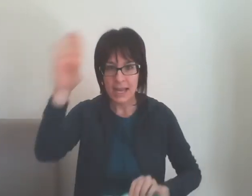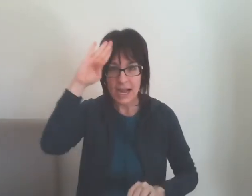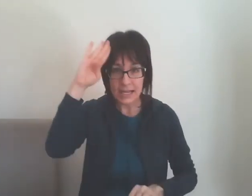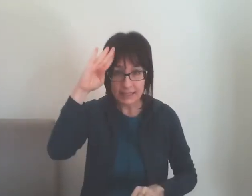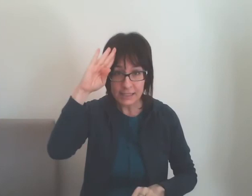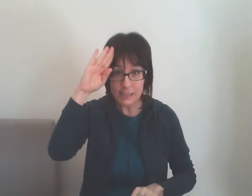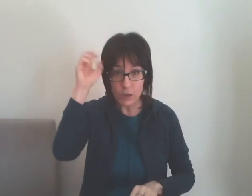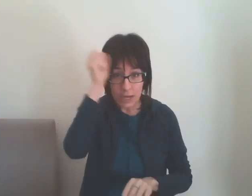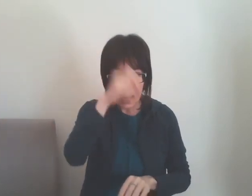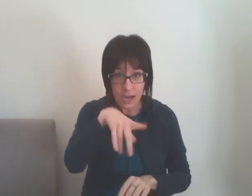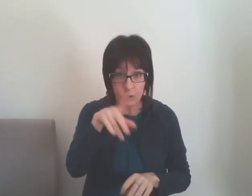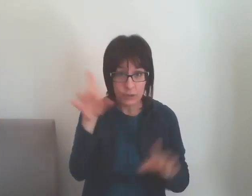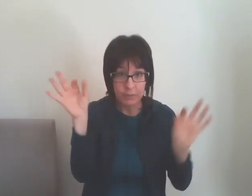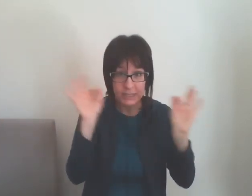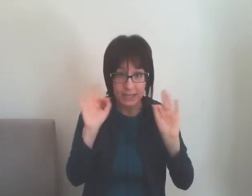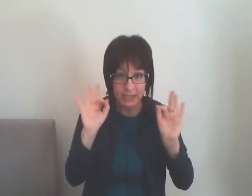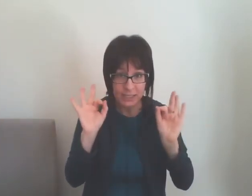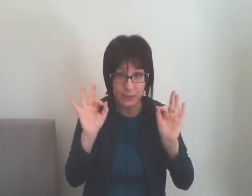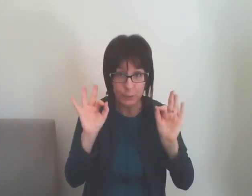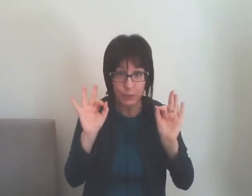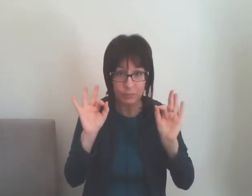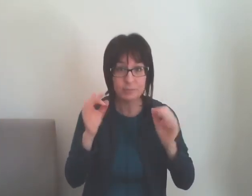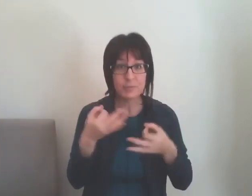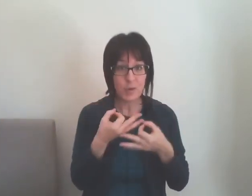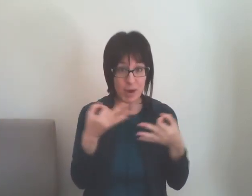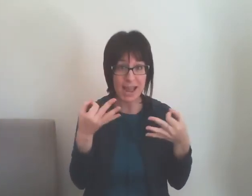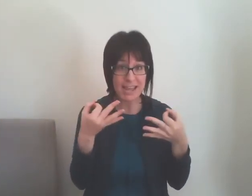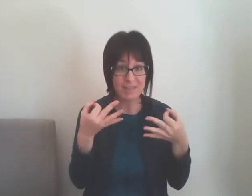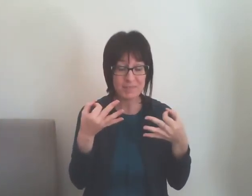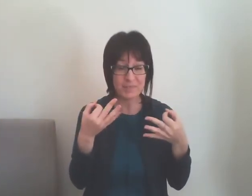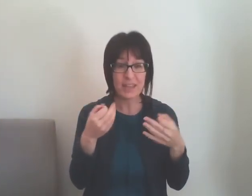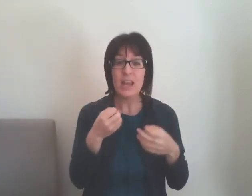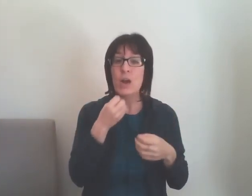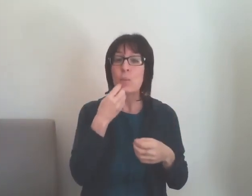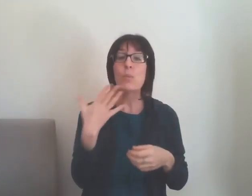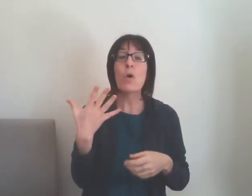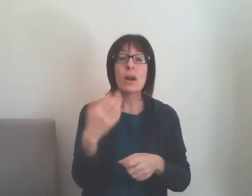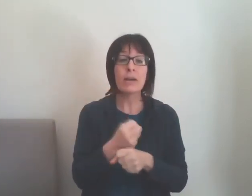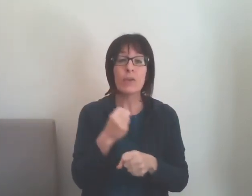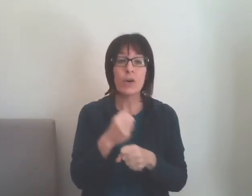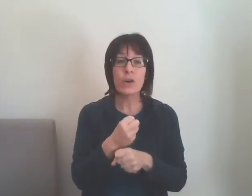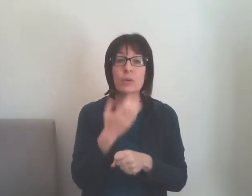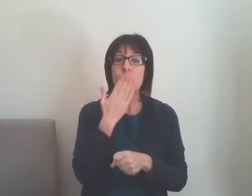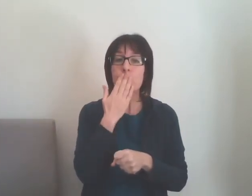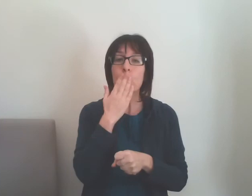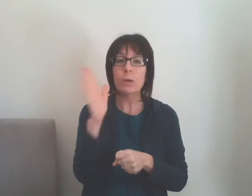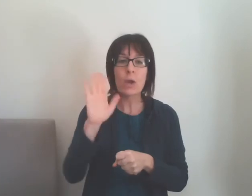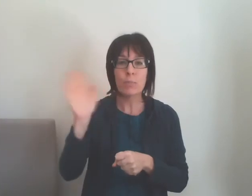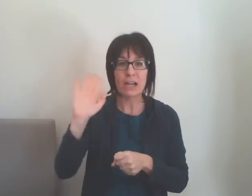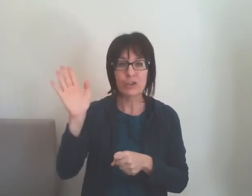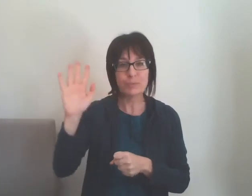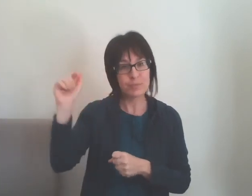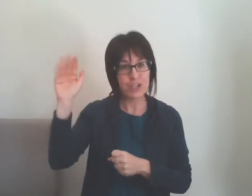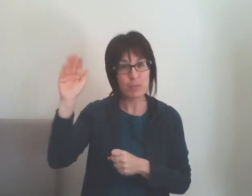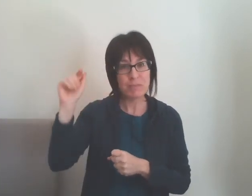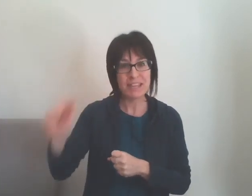Attenzione a non dimenticare nessuno, ok? Buon lavoro e un bacio. Ciao bimbi!